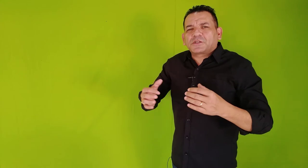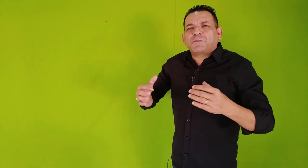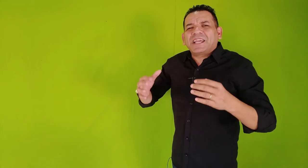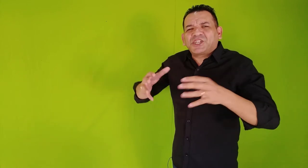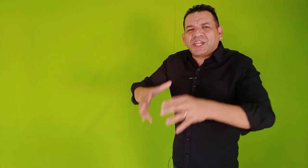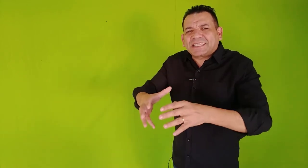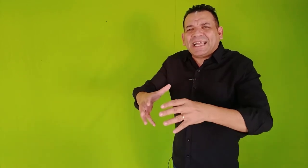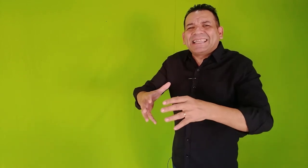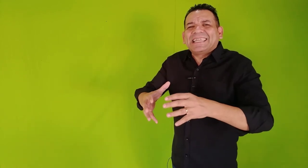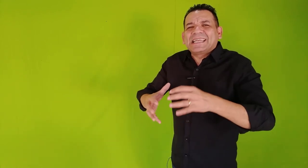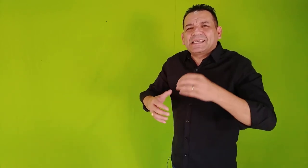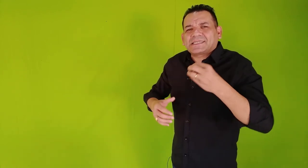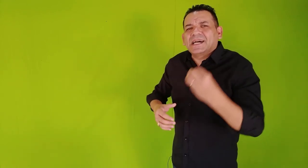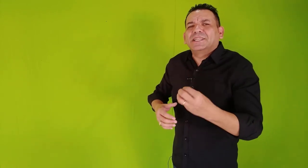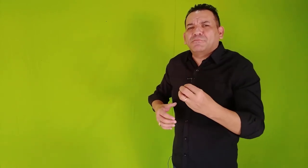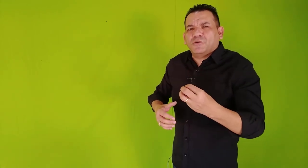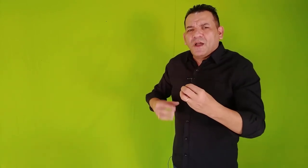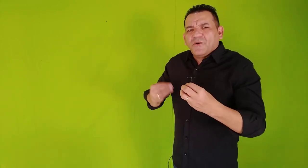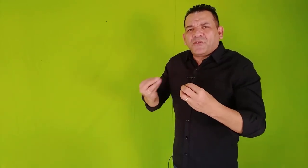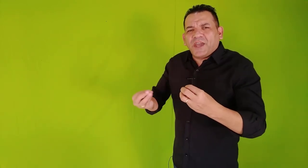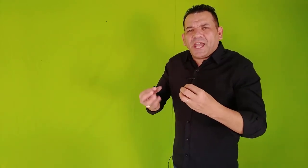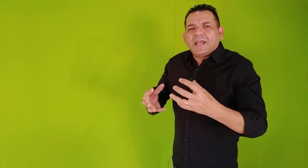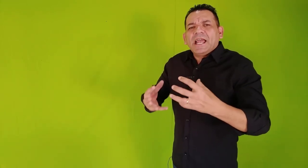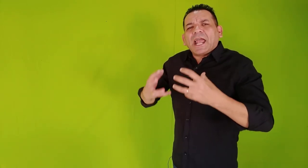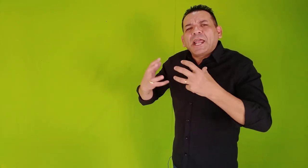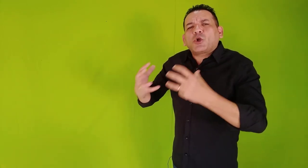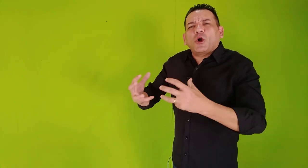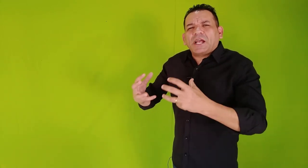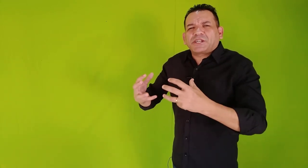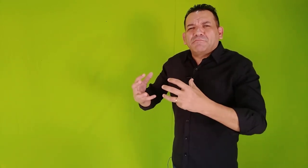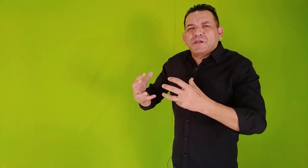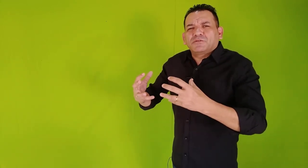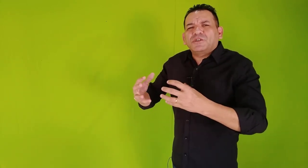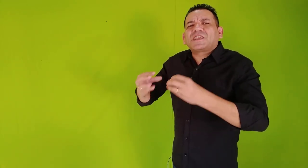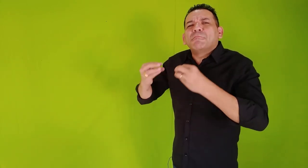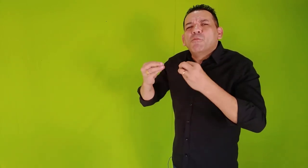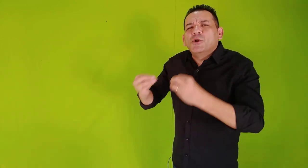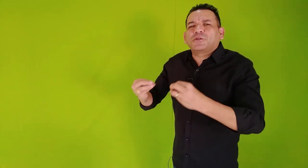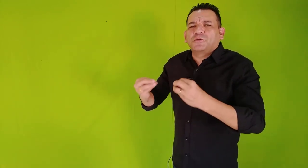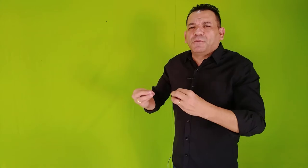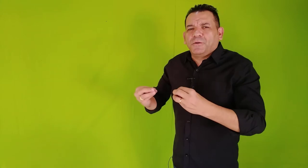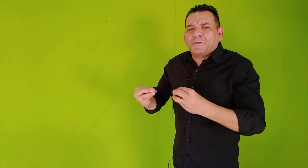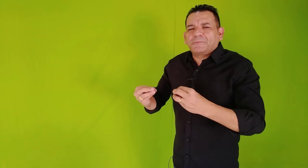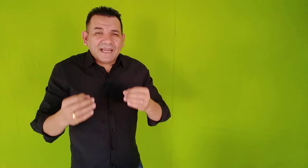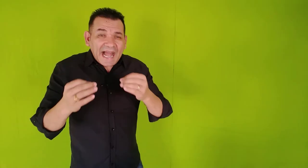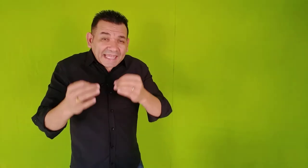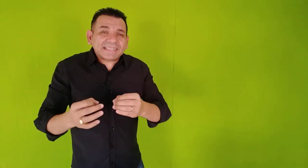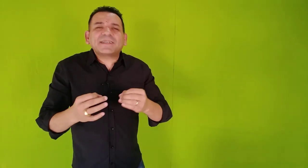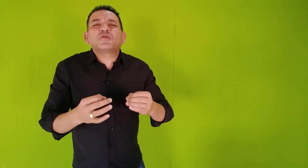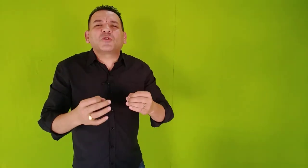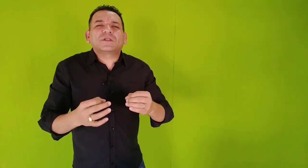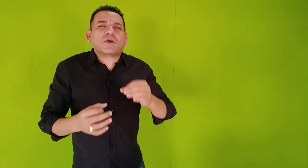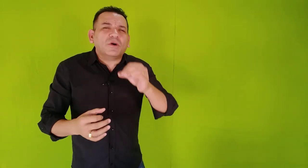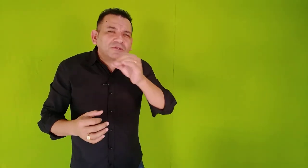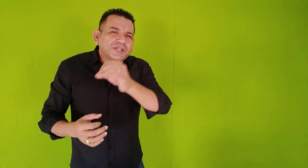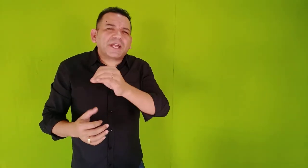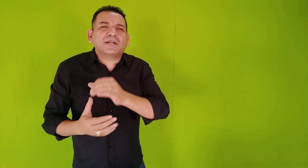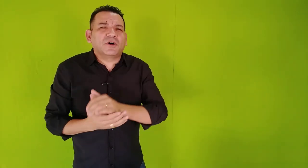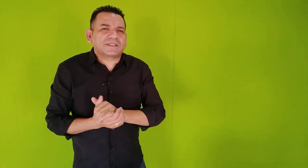para injetar neles ânimo, fé, encorajamento, isso é muito bom. A questão toda é quando chega a nossa